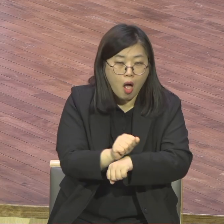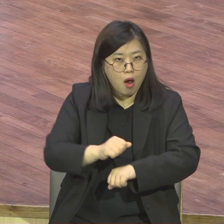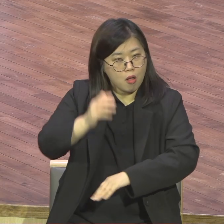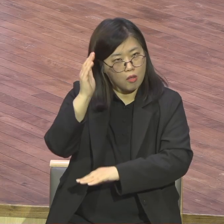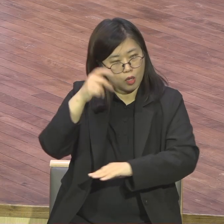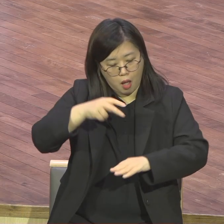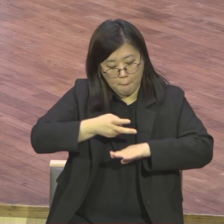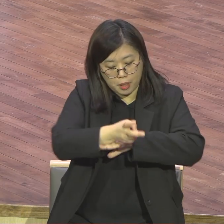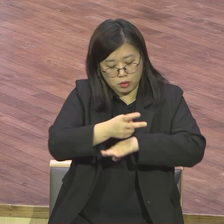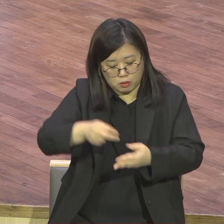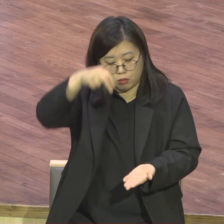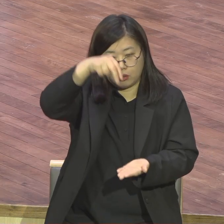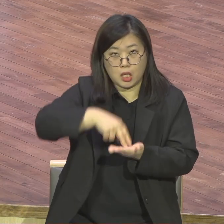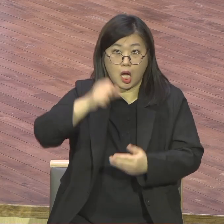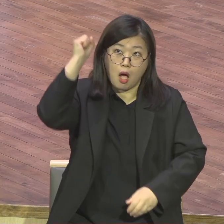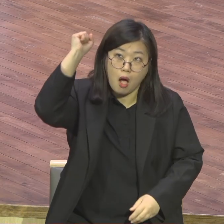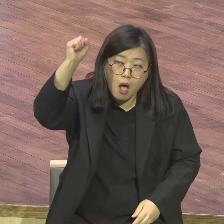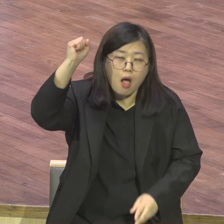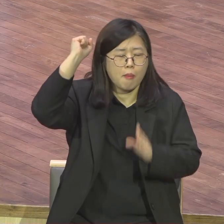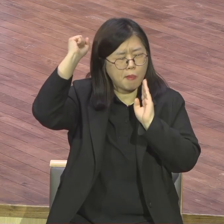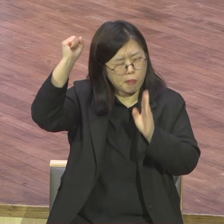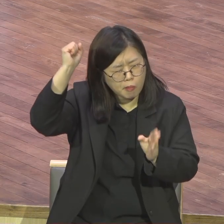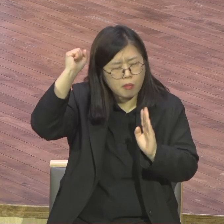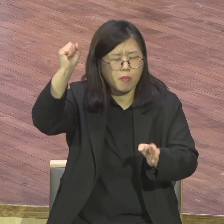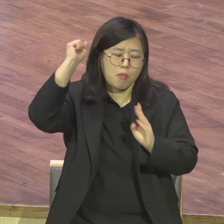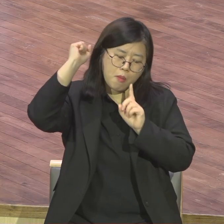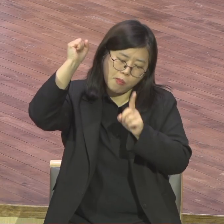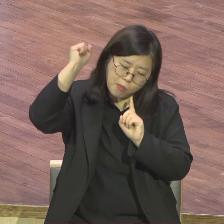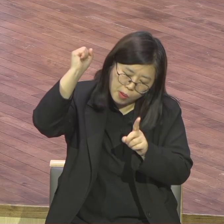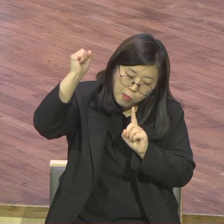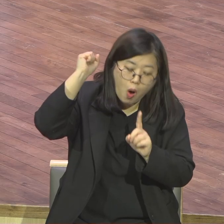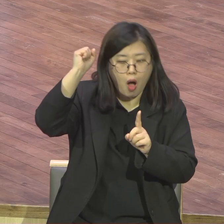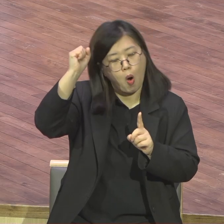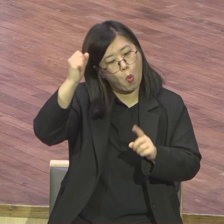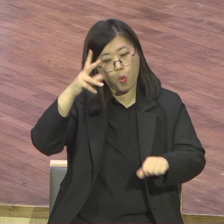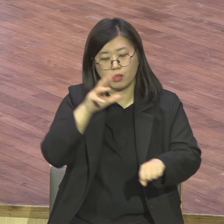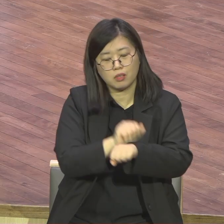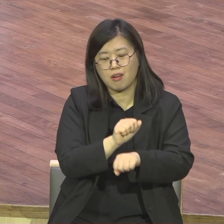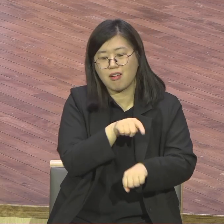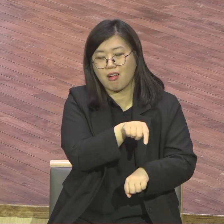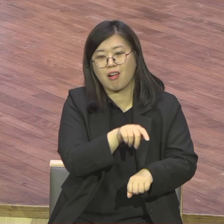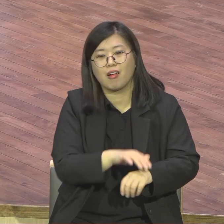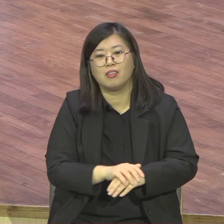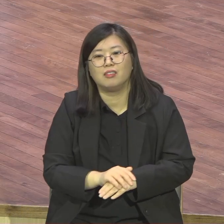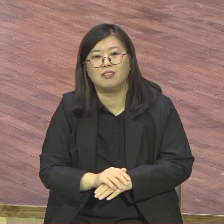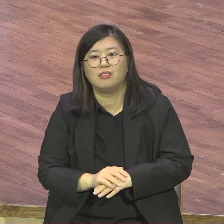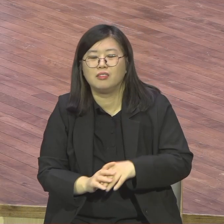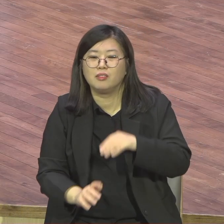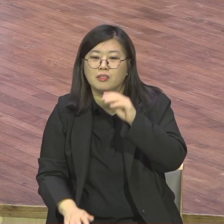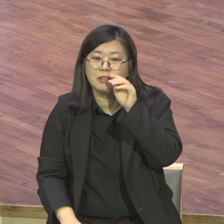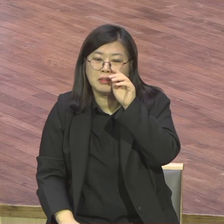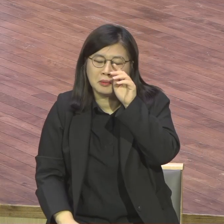부대 군대 안에 있는 그 무슨 군무 뭐라 그러나 그 저 이 직업이요 딱